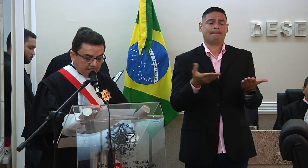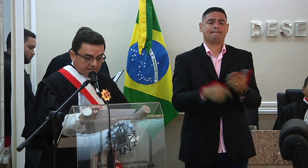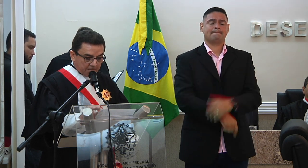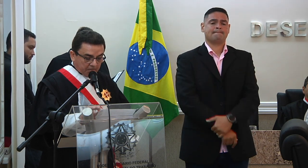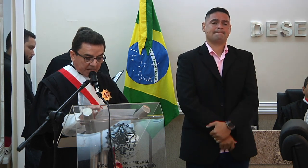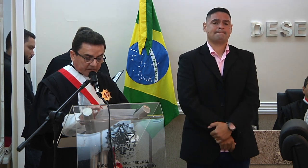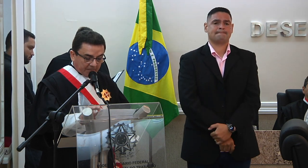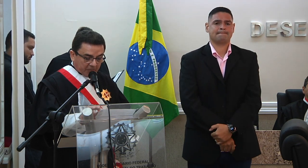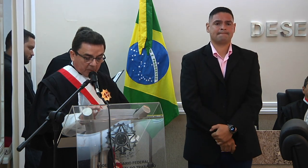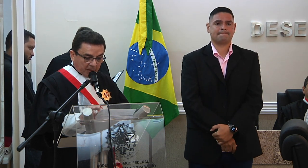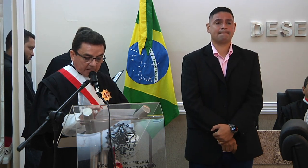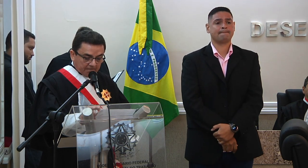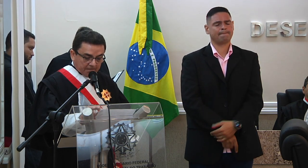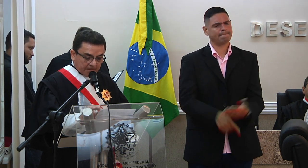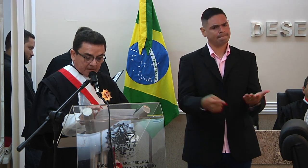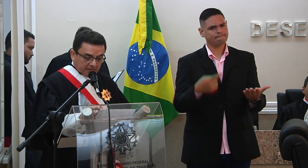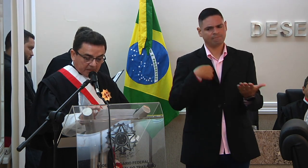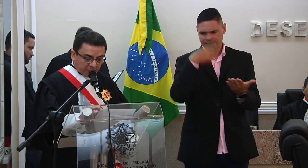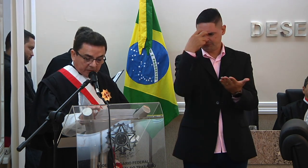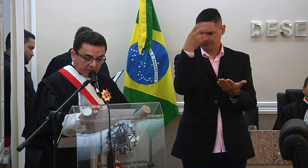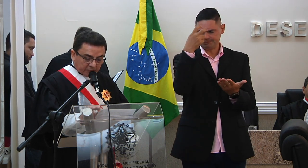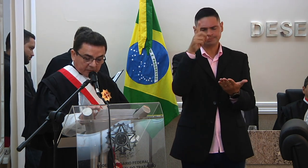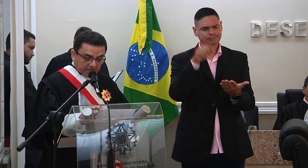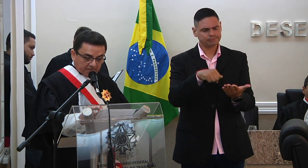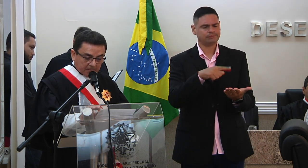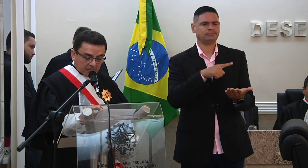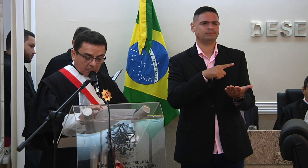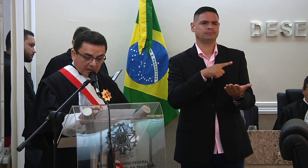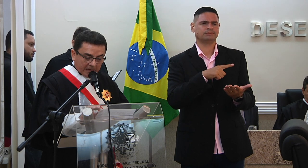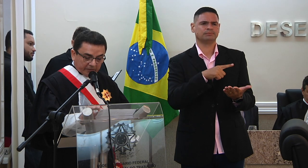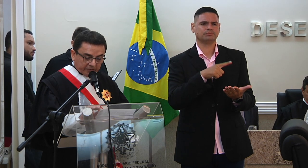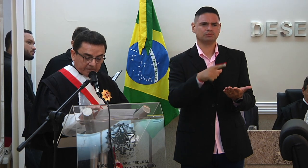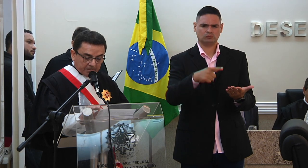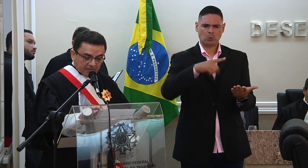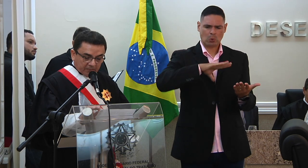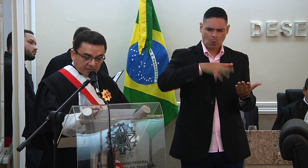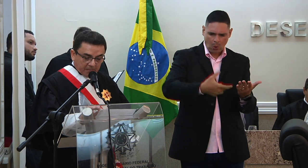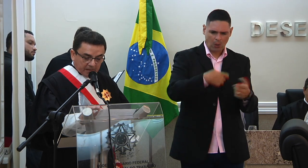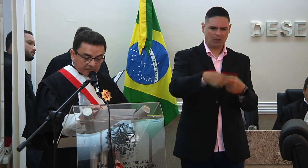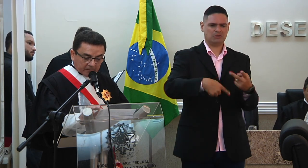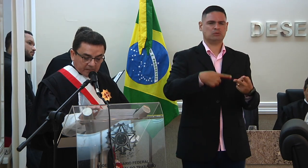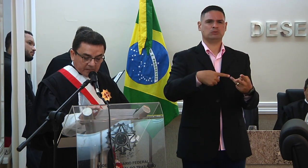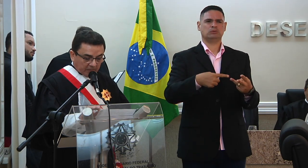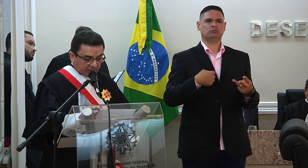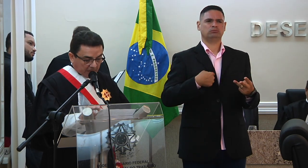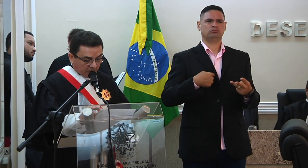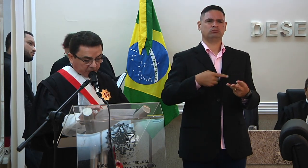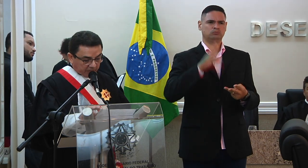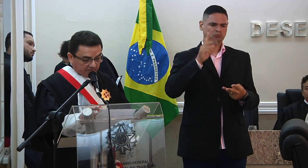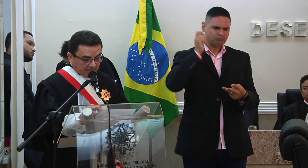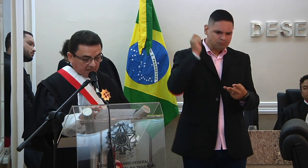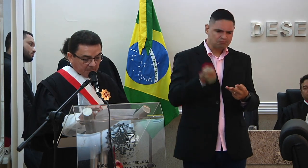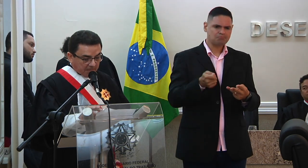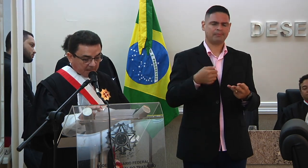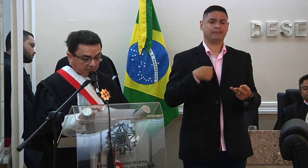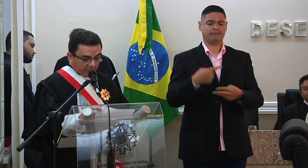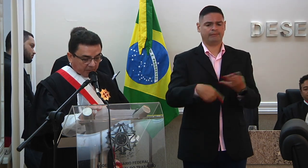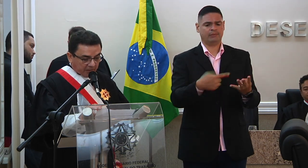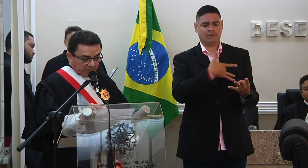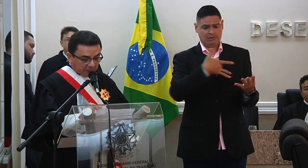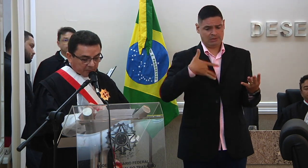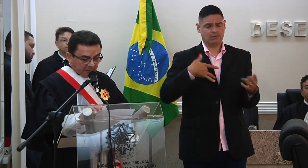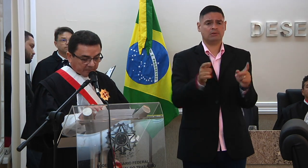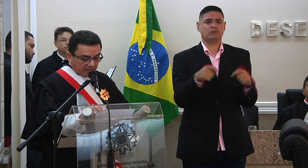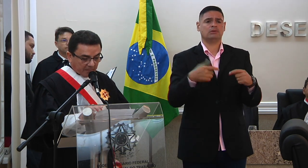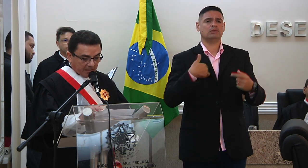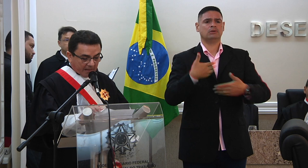pela sabedoria inteligência coragem firmeza e saúde para